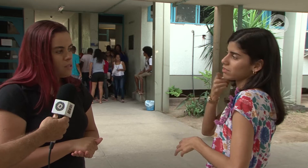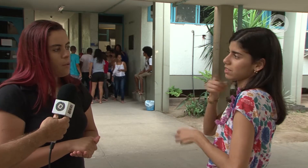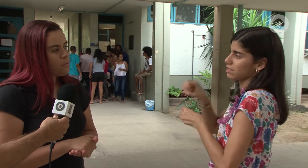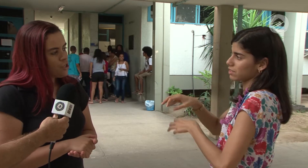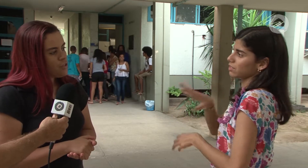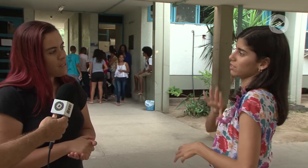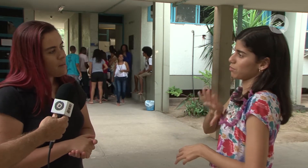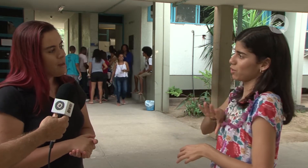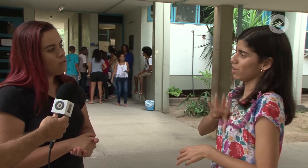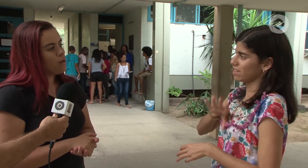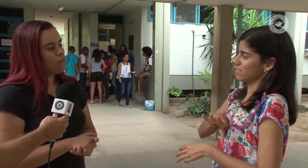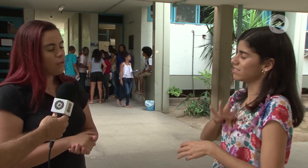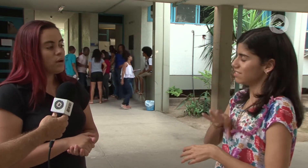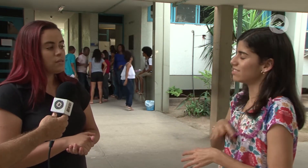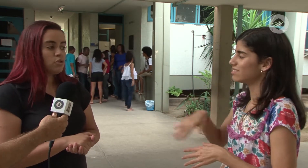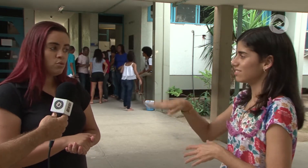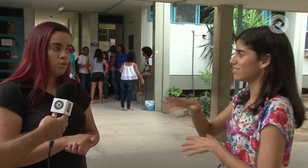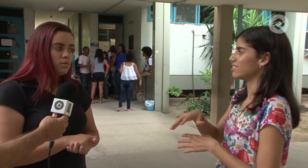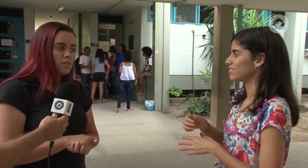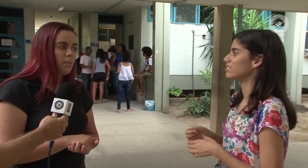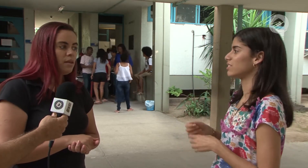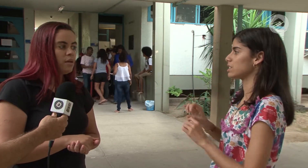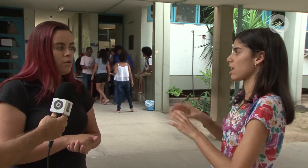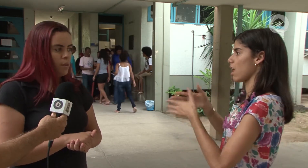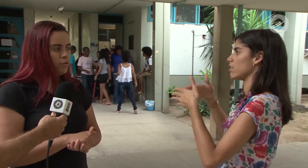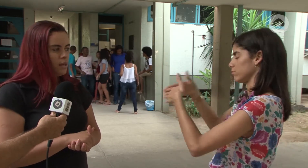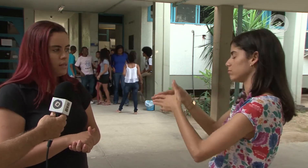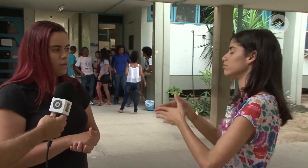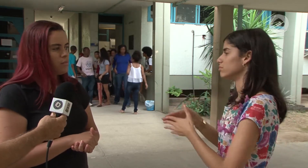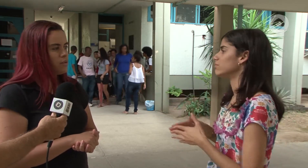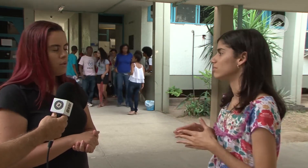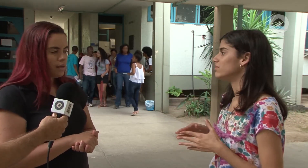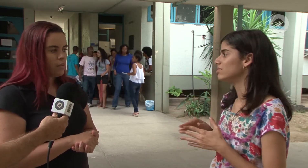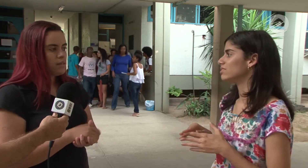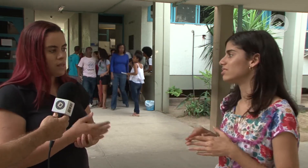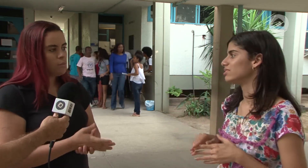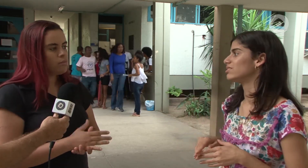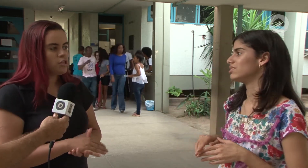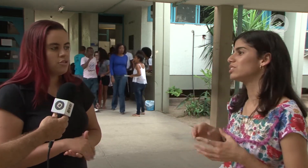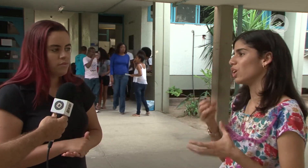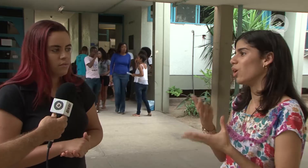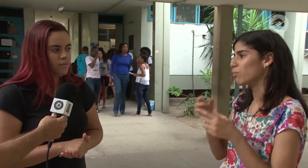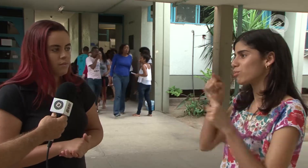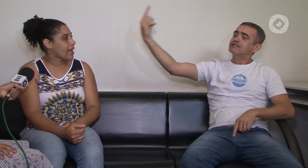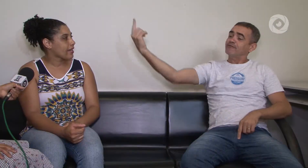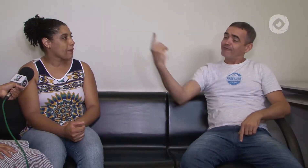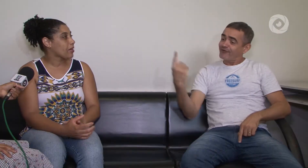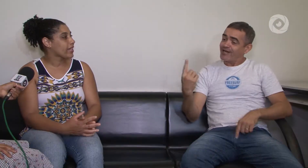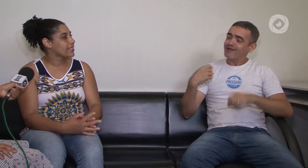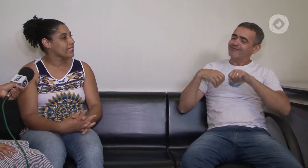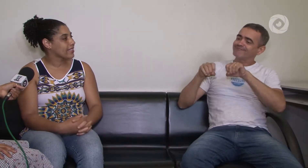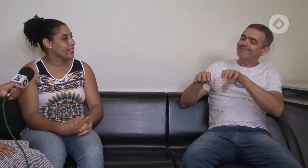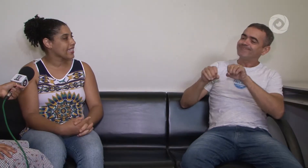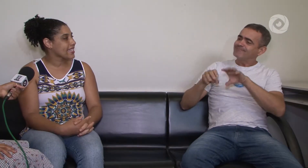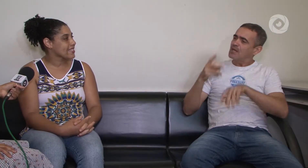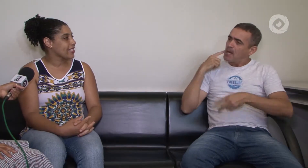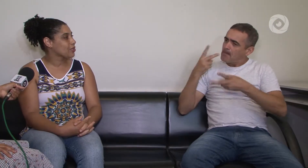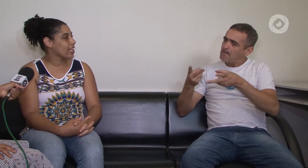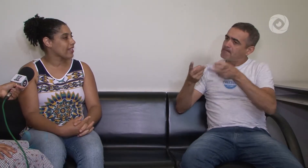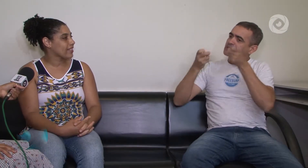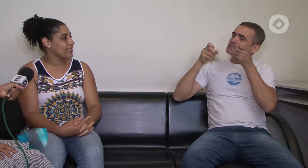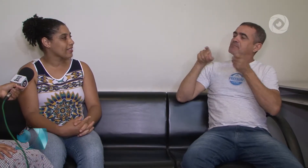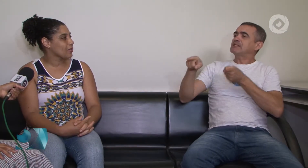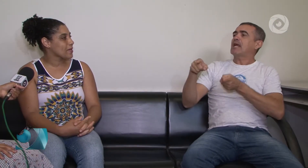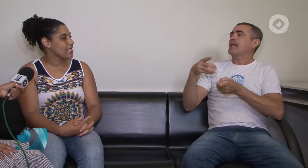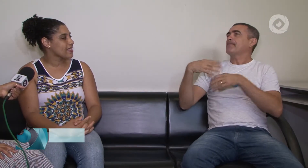objetivo é trabalhar na educação de surdos, trabalhando a língua portuguesa como segunda língua. Esse é o meu objetivo. Ana Paula, ela era criança